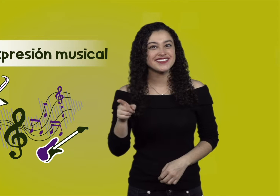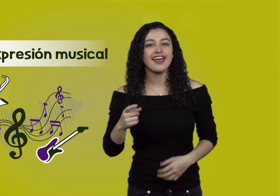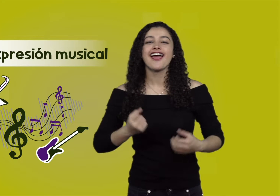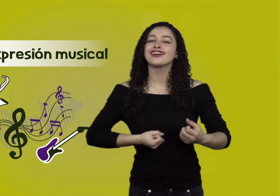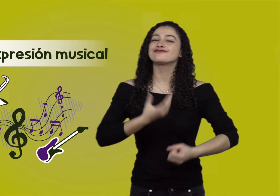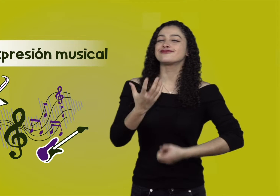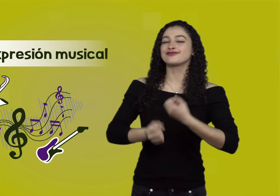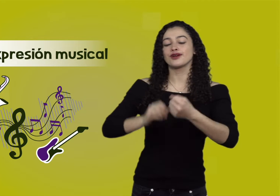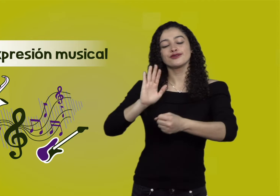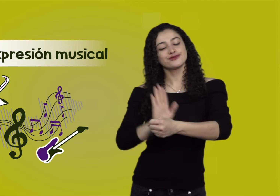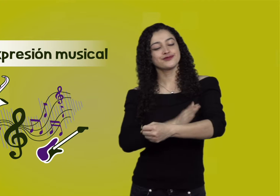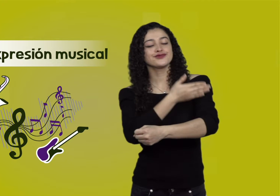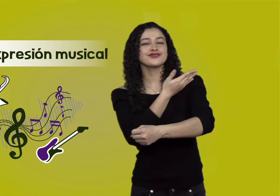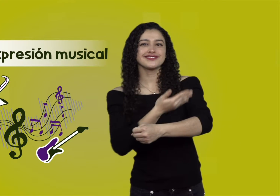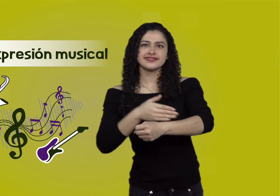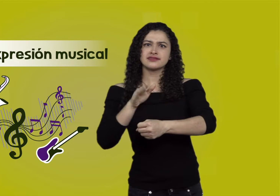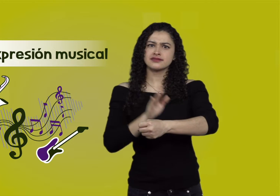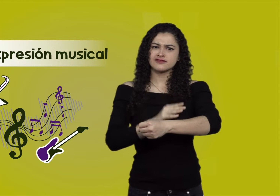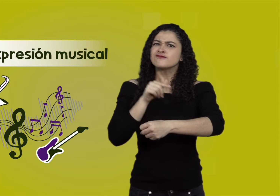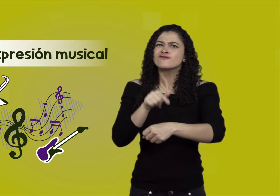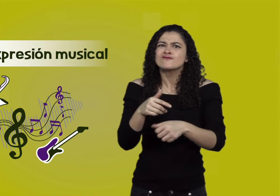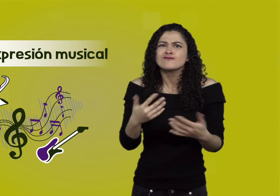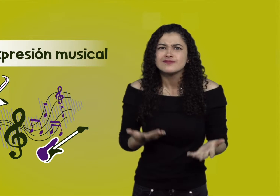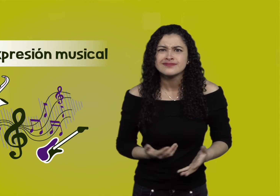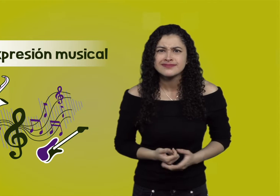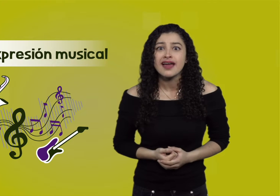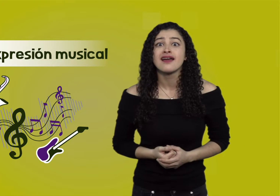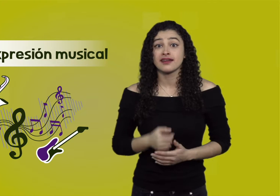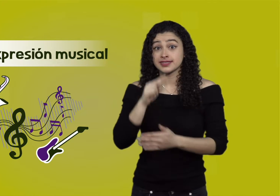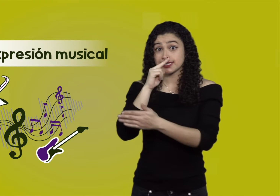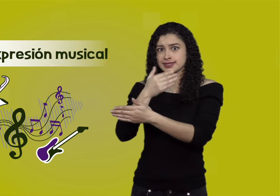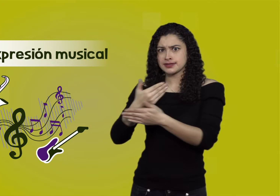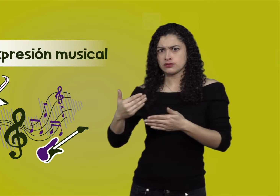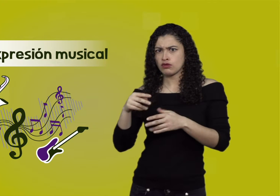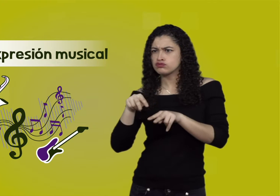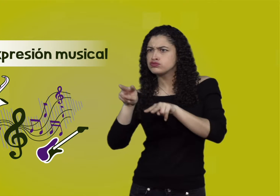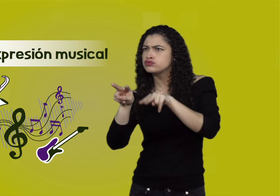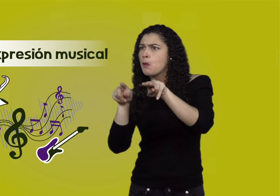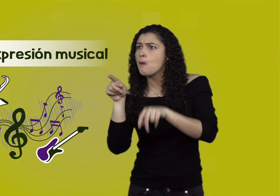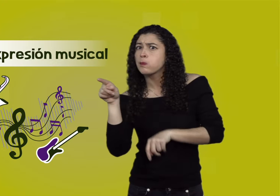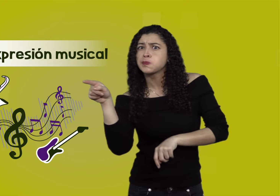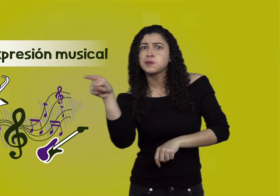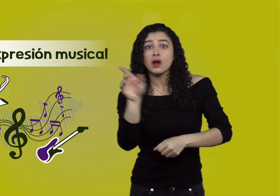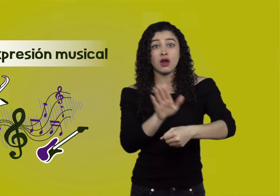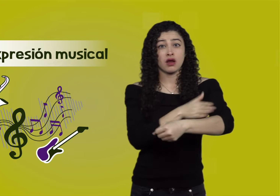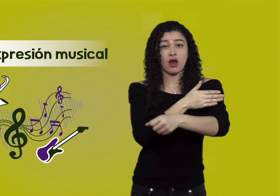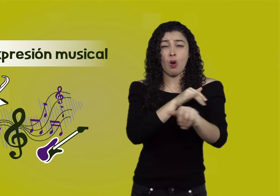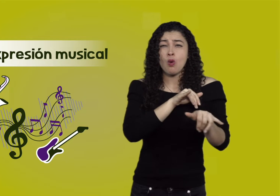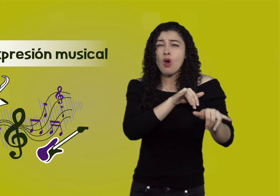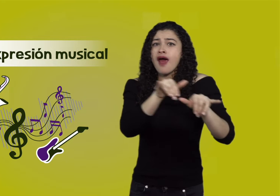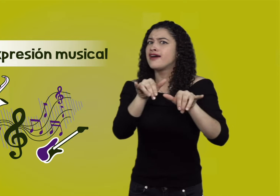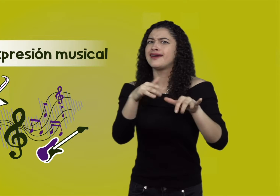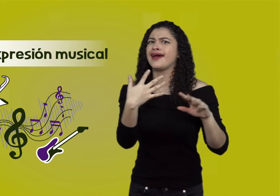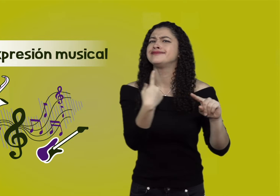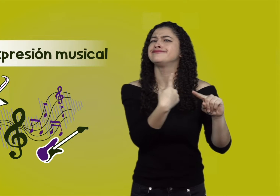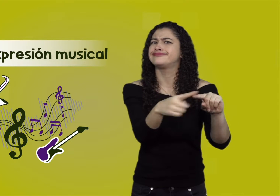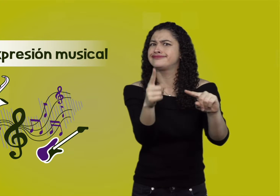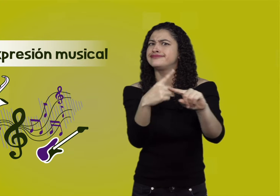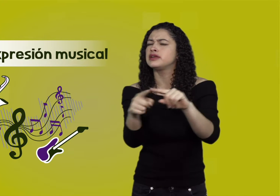La expresión musical. Esta se puede estimular en los niños con diferentes estrategias o actividades,